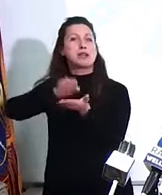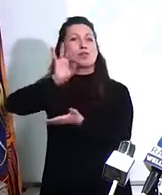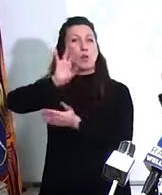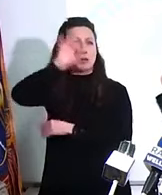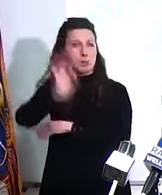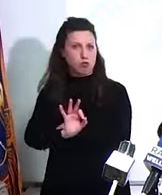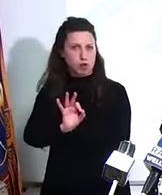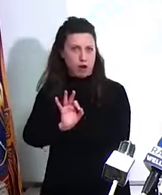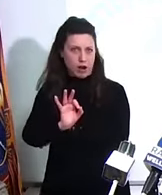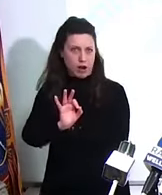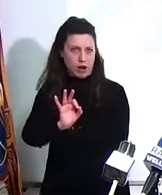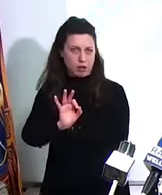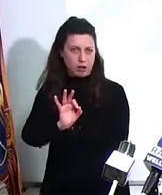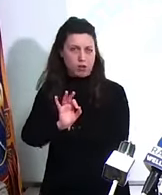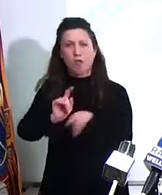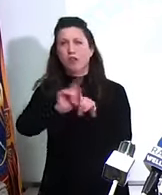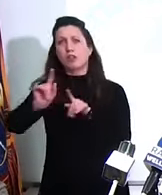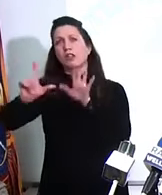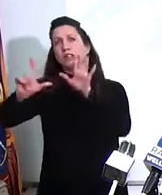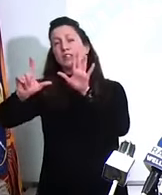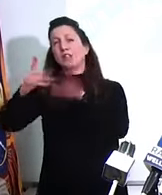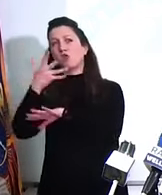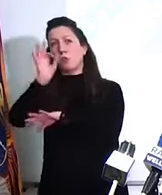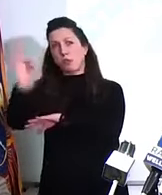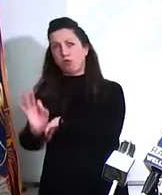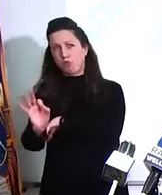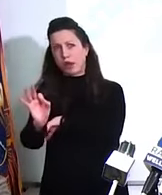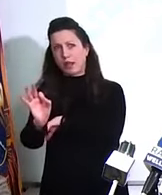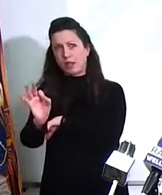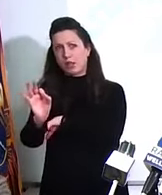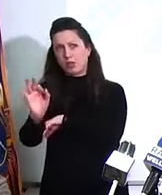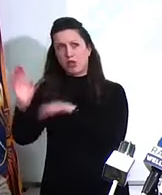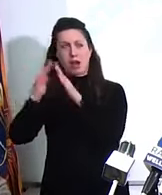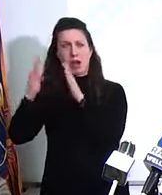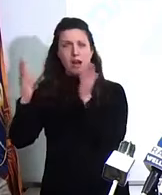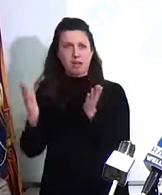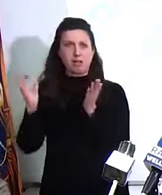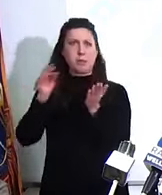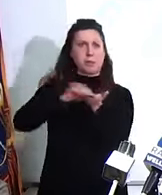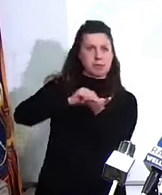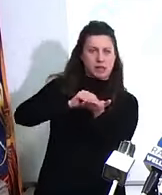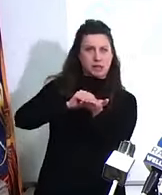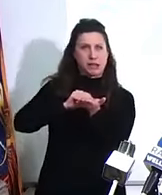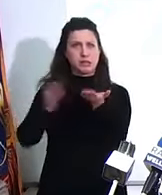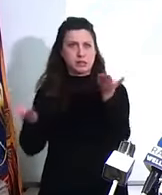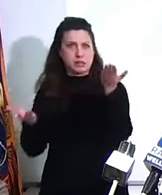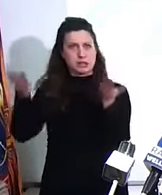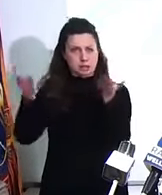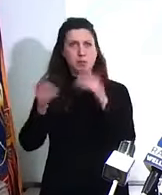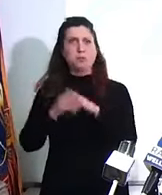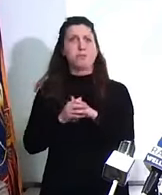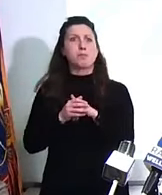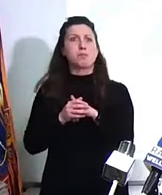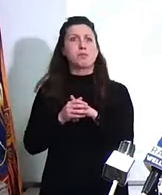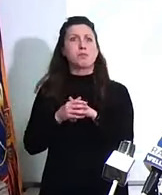75%. E poi c'è tutto il tema dei trasporti, perché per dirvi, non so, ma verrà l'assessore De Berti, l'ho invitata, quindi verrà